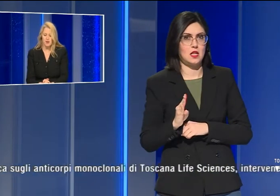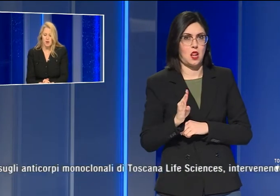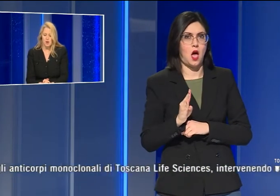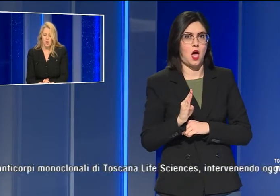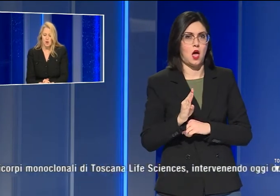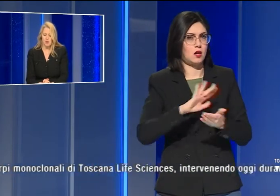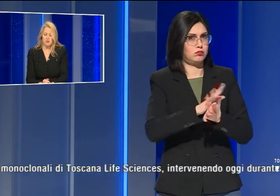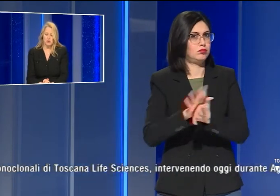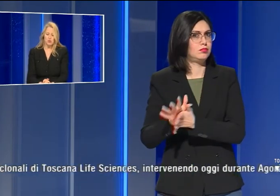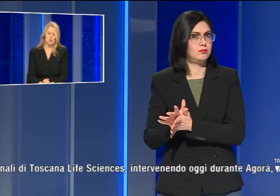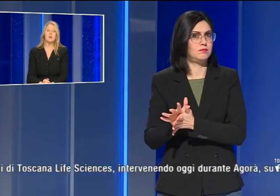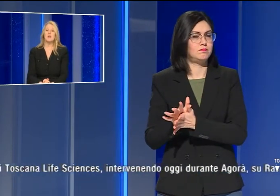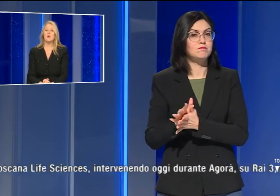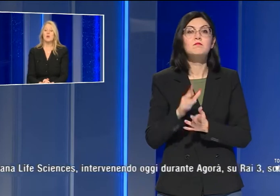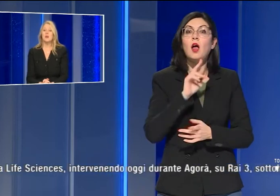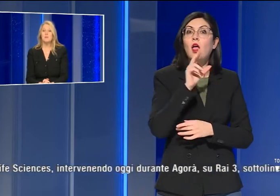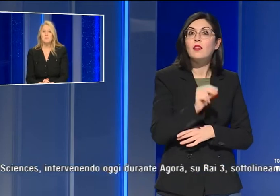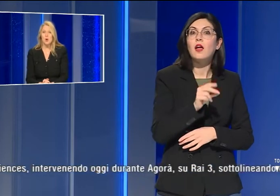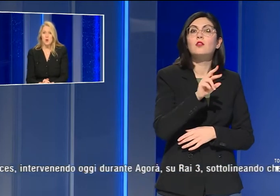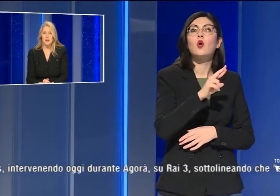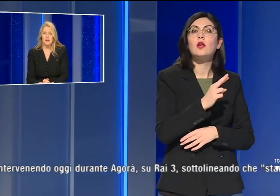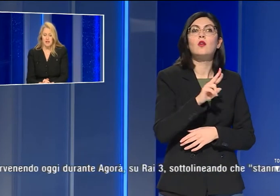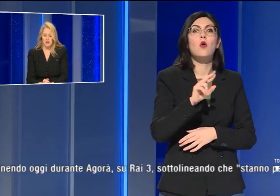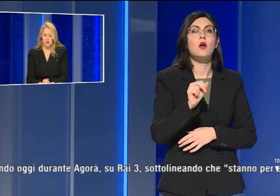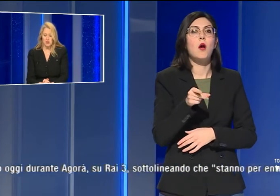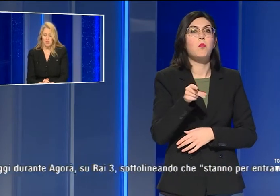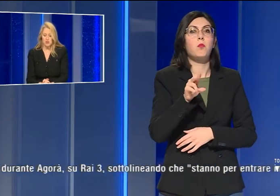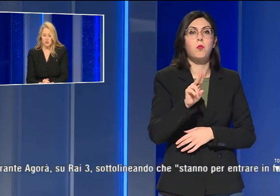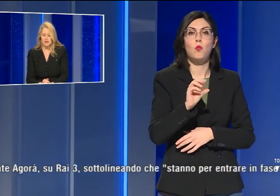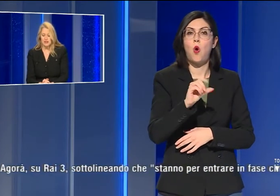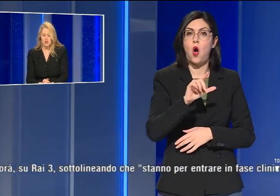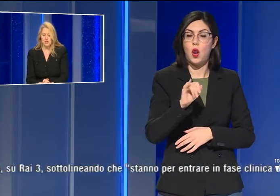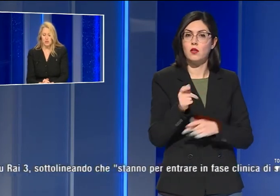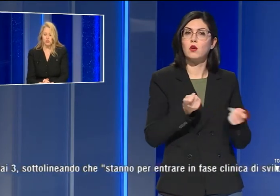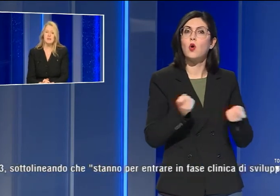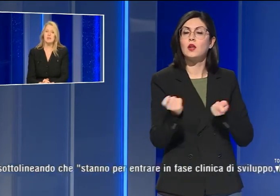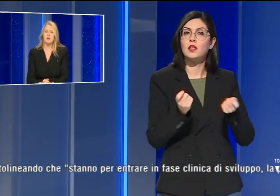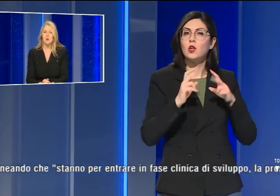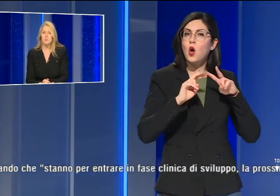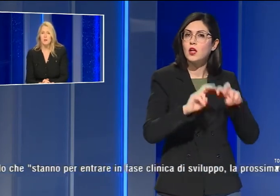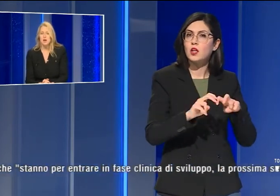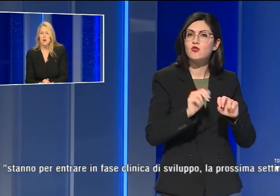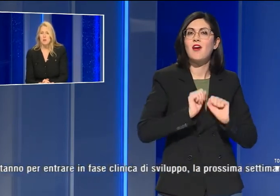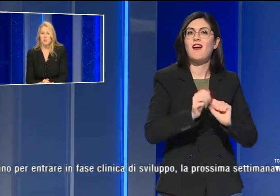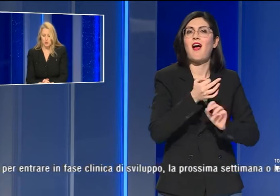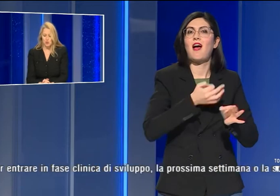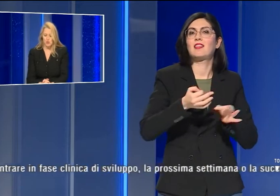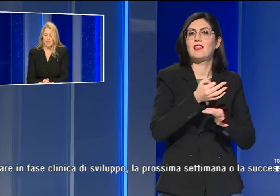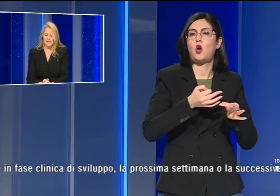Lo ha detto Rino Rappuoli, il coordinatore della ricerca sugli anticorpi